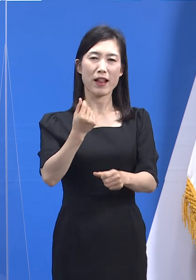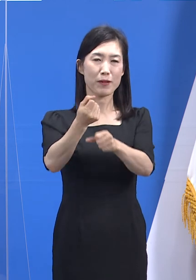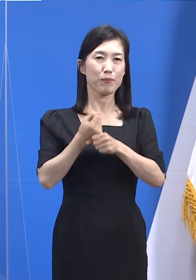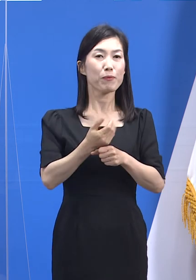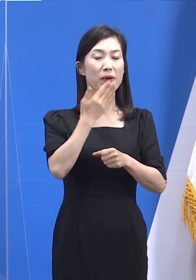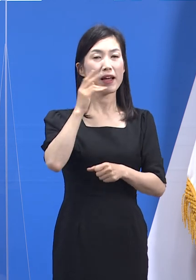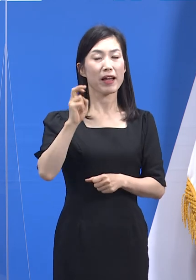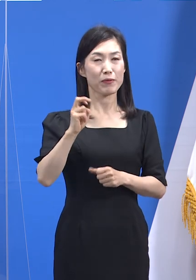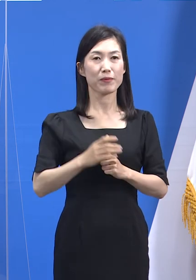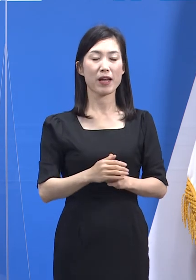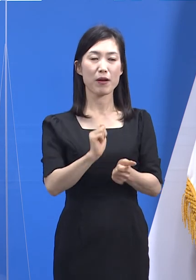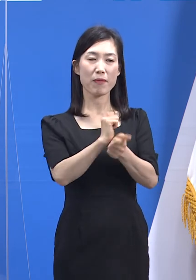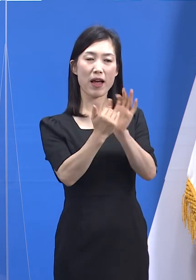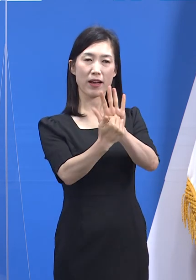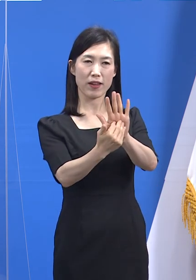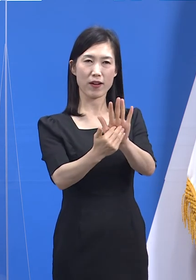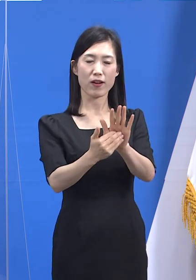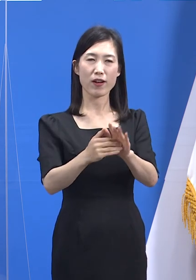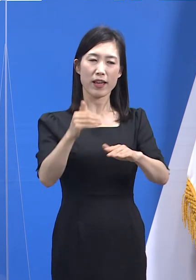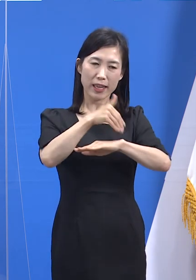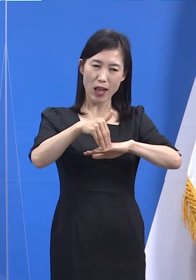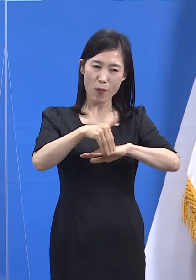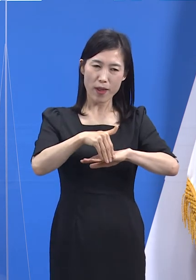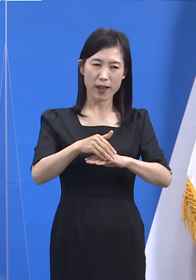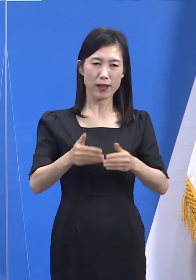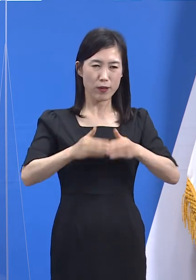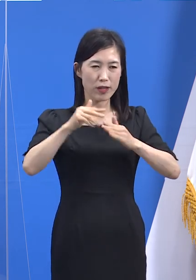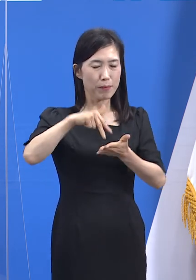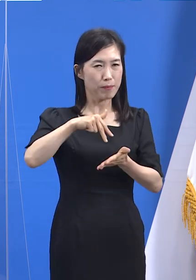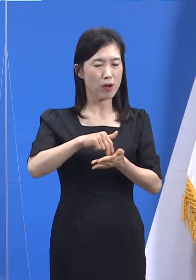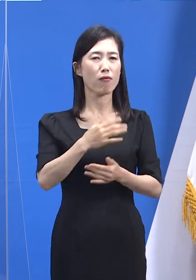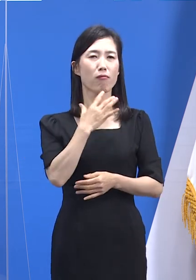대응을 수립하는 전문적 관점에서 당연한 이치입니다.